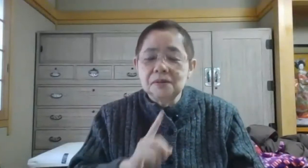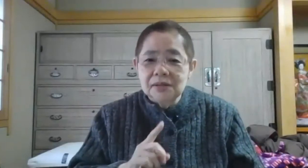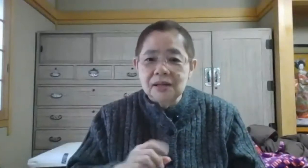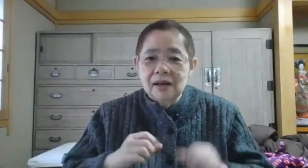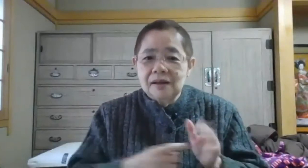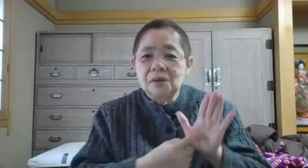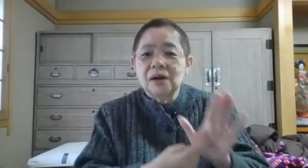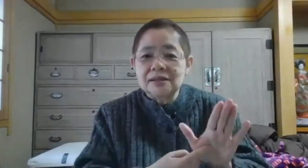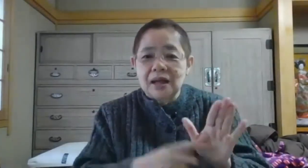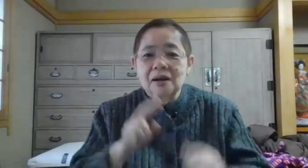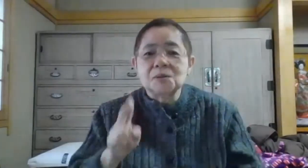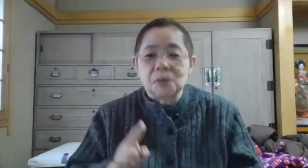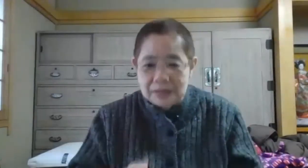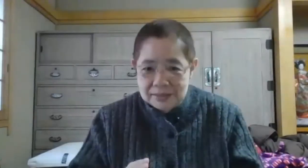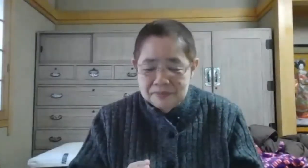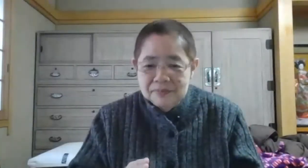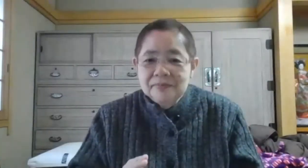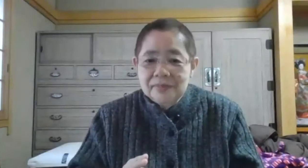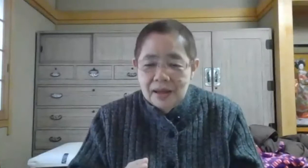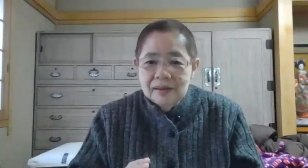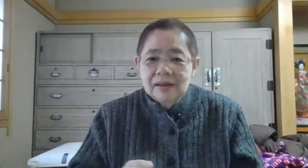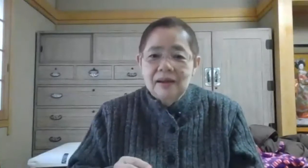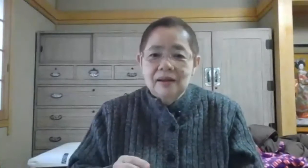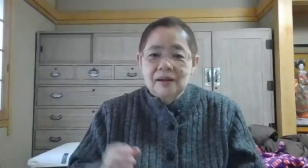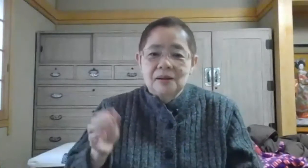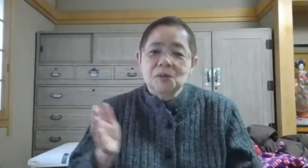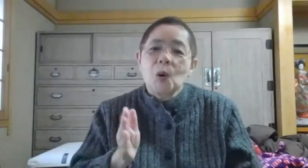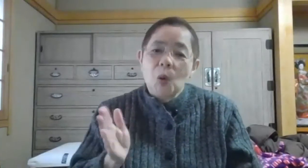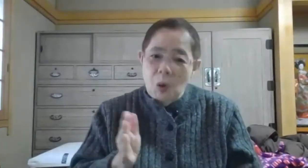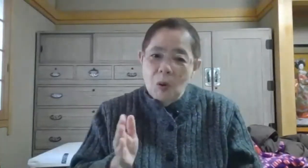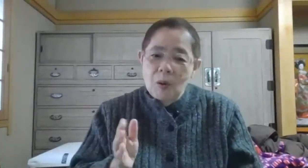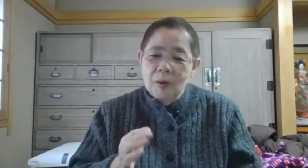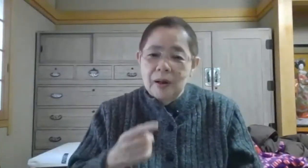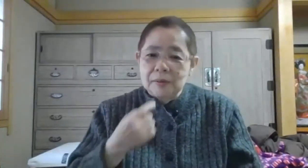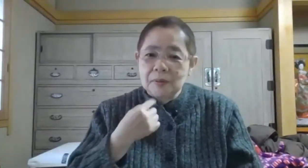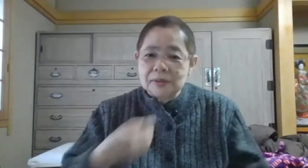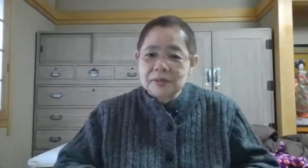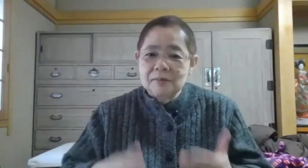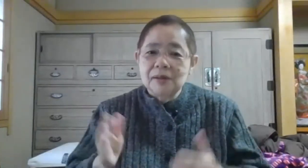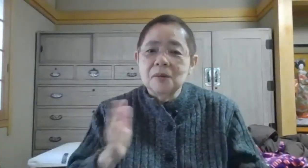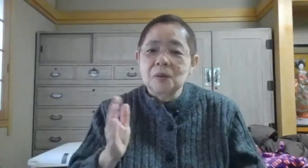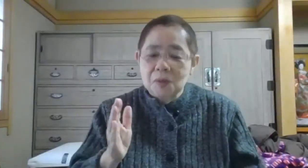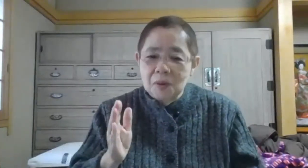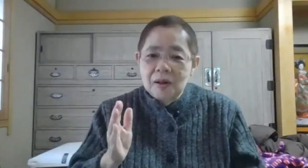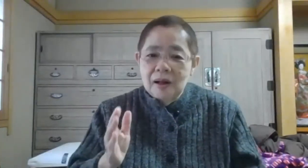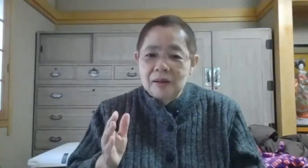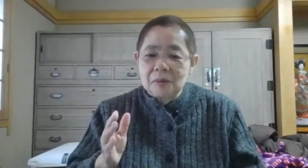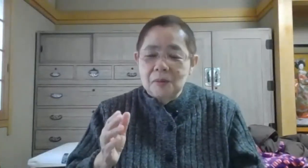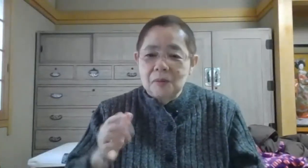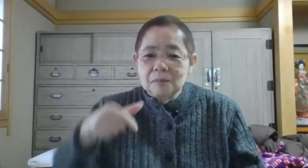に表現したそうですでその頃あの私が生まれた頃のあのまあ